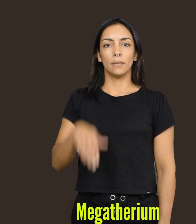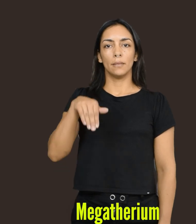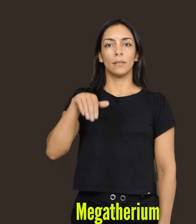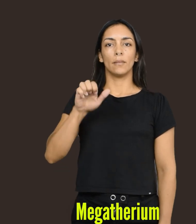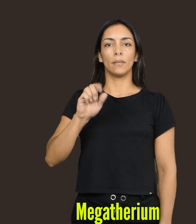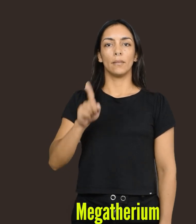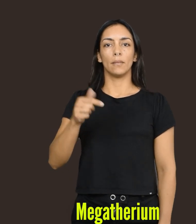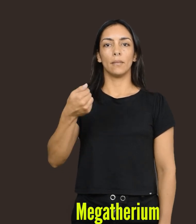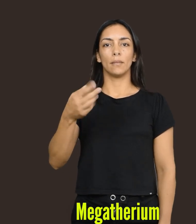Megaterium